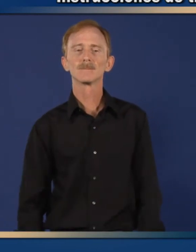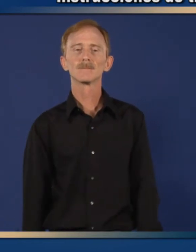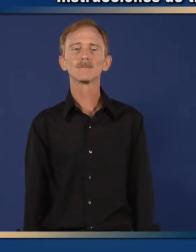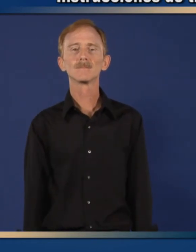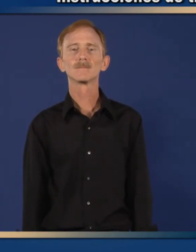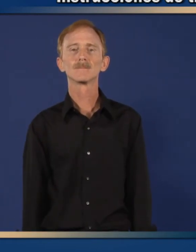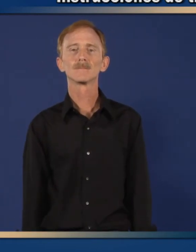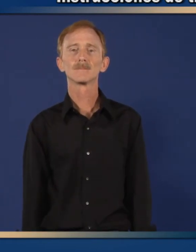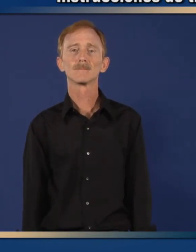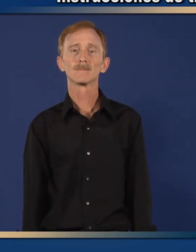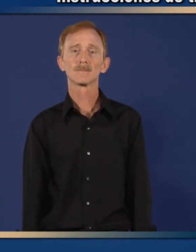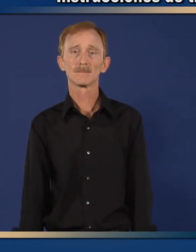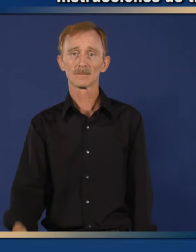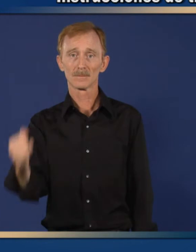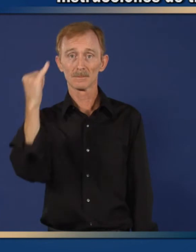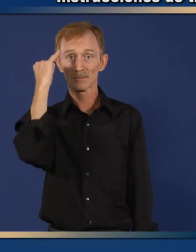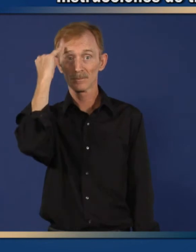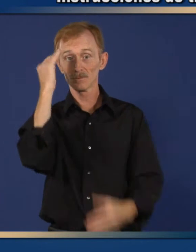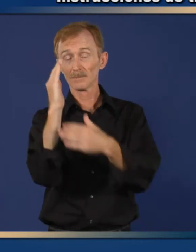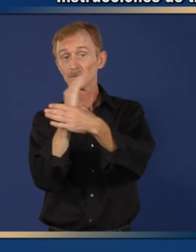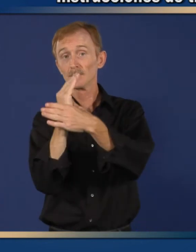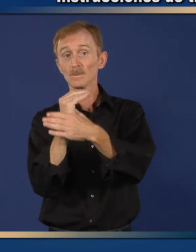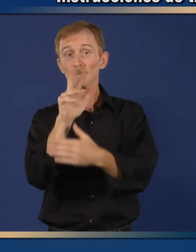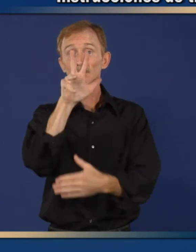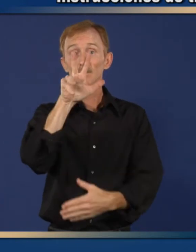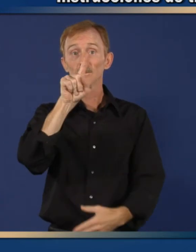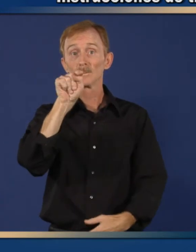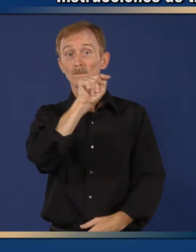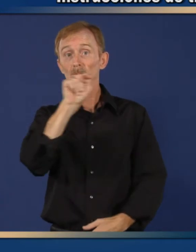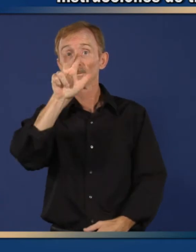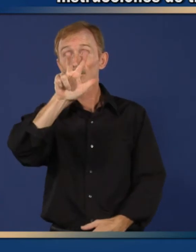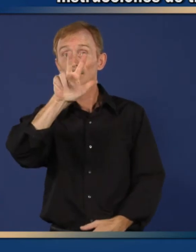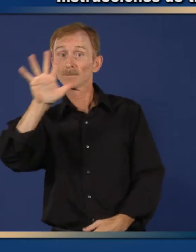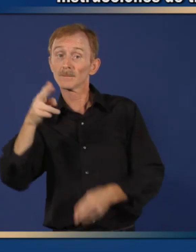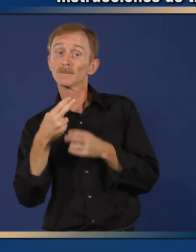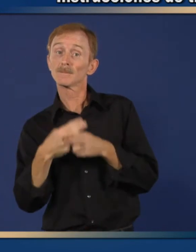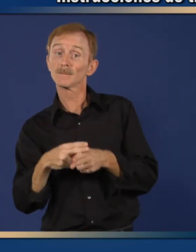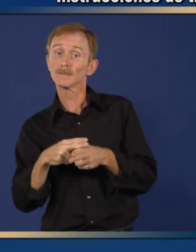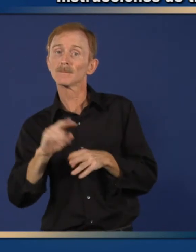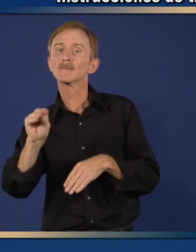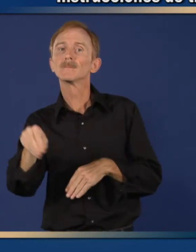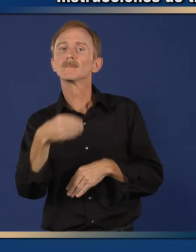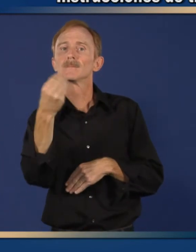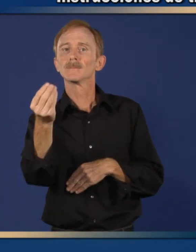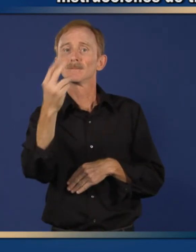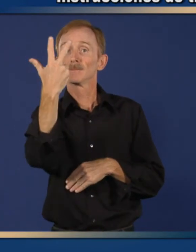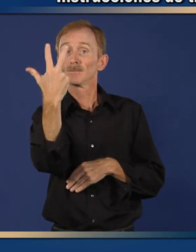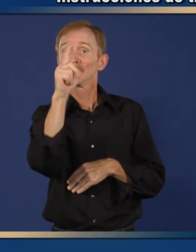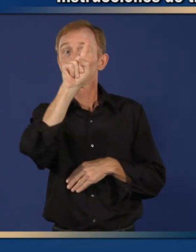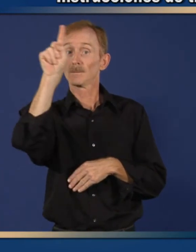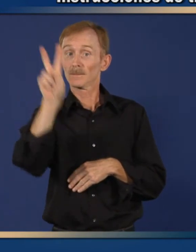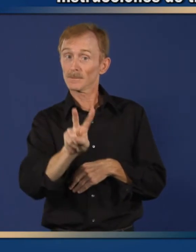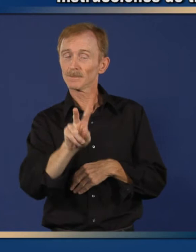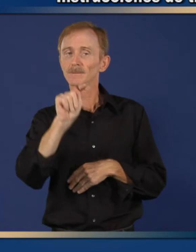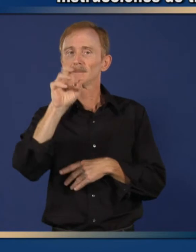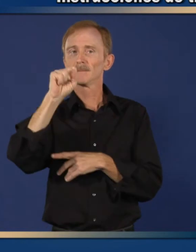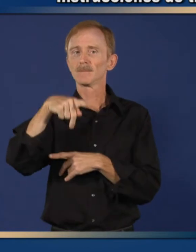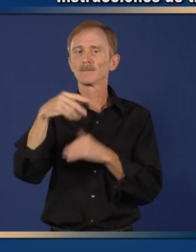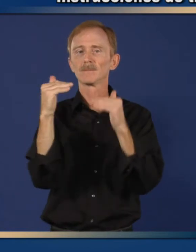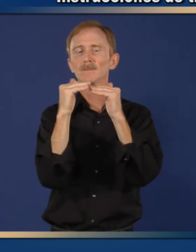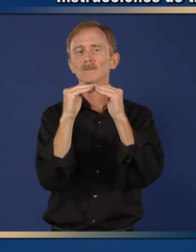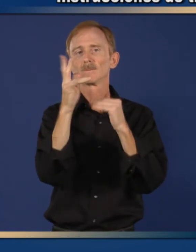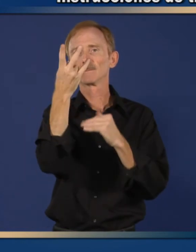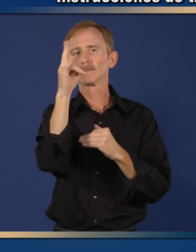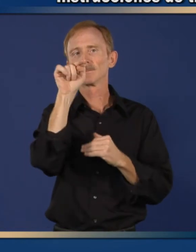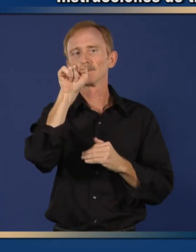mililitros de la mezcla de ciprofloxacin. Si el niño pesa de 31 a 35 libras, se le da tres cucharaditas